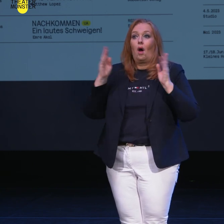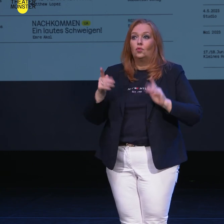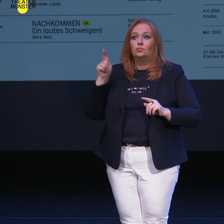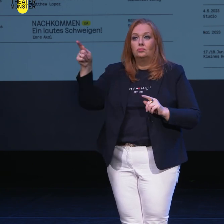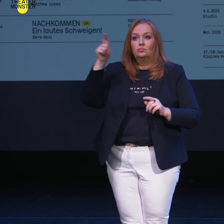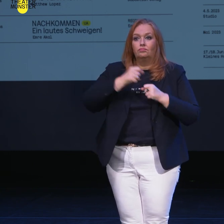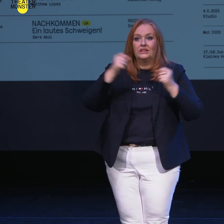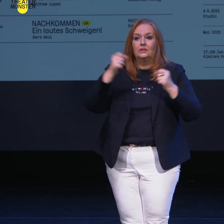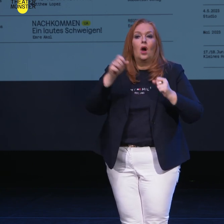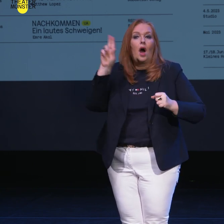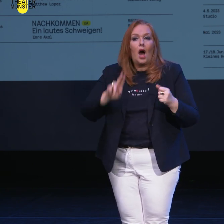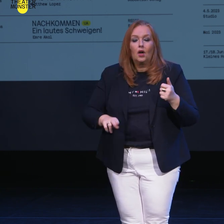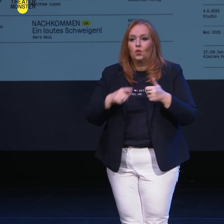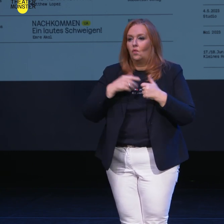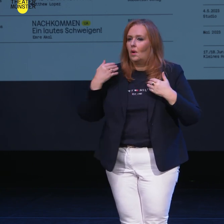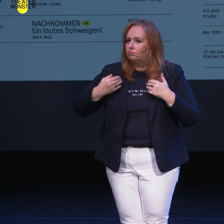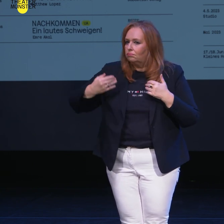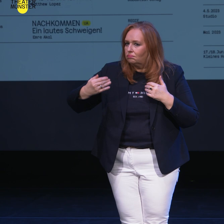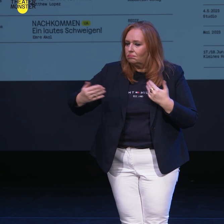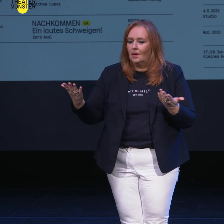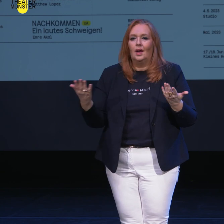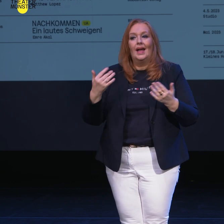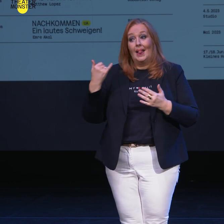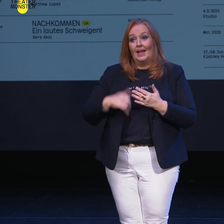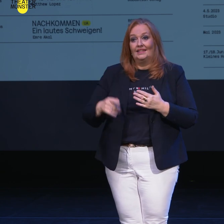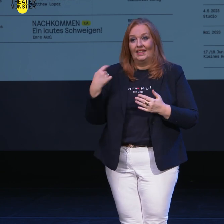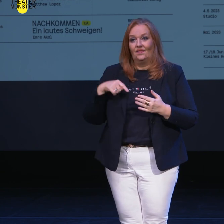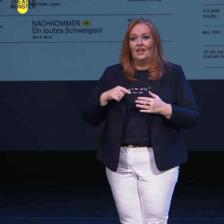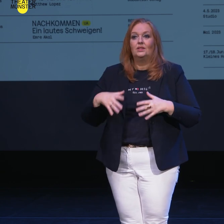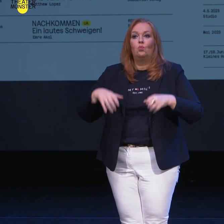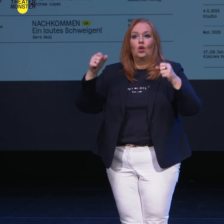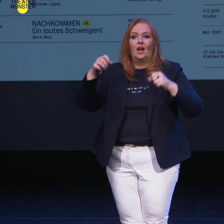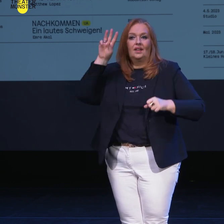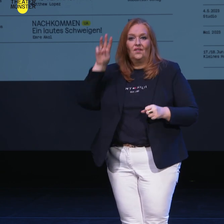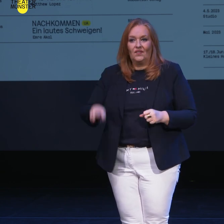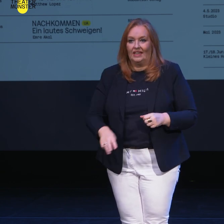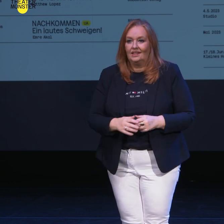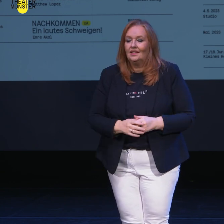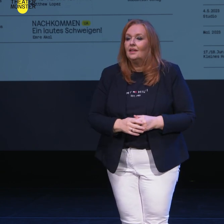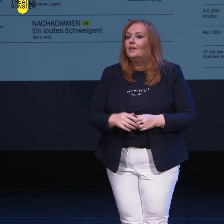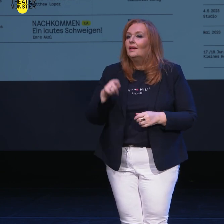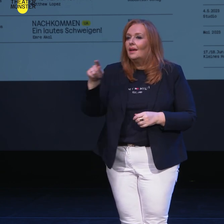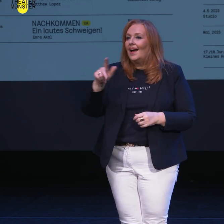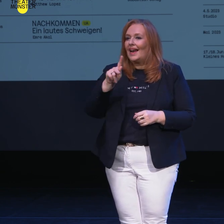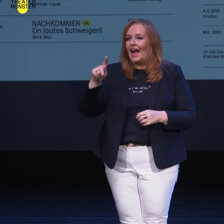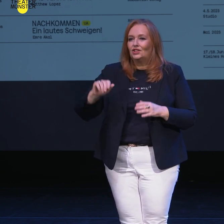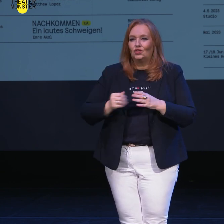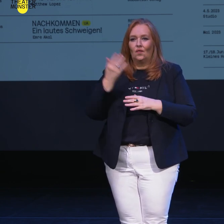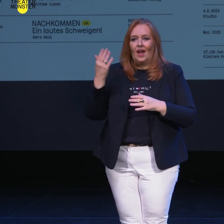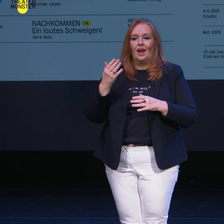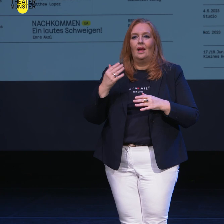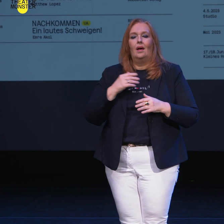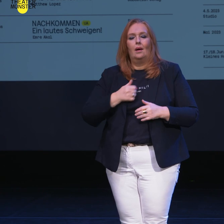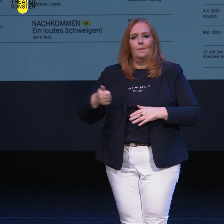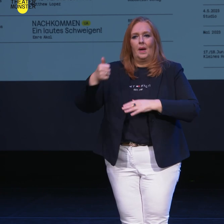tätig, im Schauspielhaus Hannover regelmäßig und zuletzt am Burgtheater in Wien. Und sie wird mit Kleist Novelle, die Markise